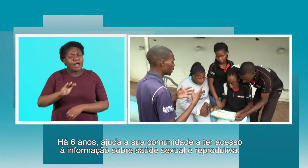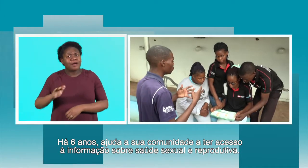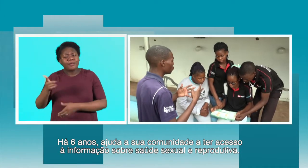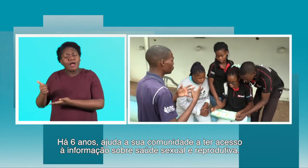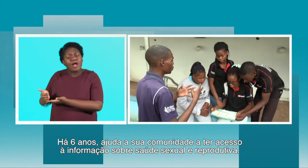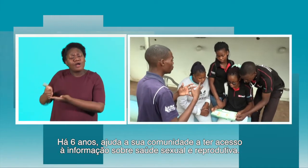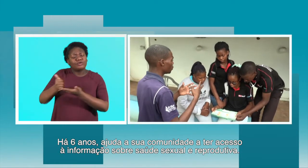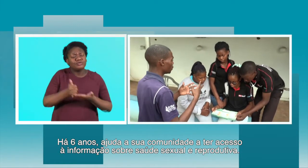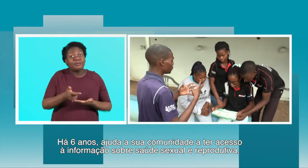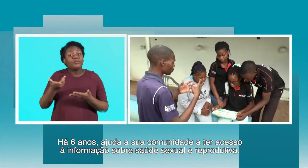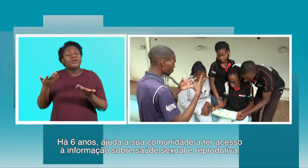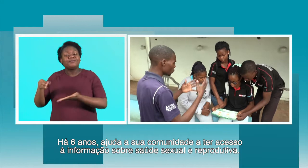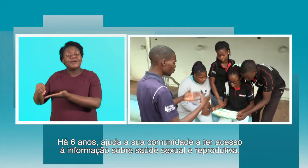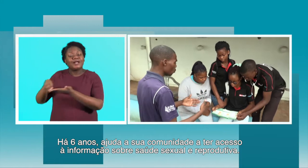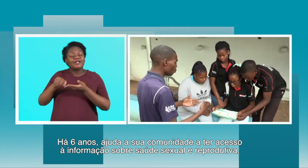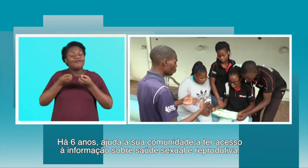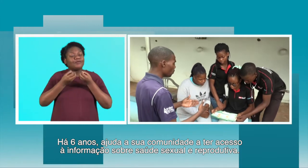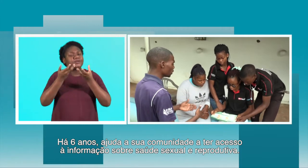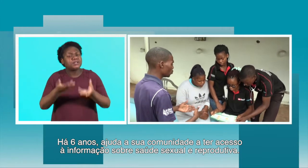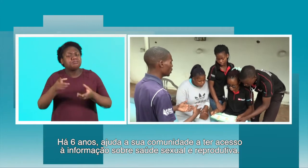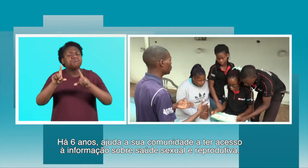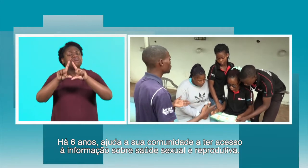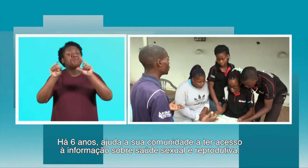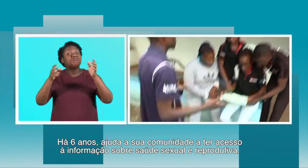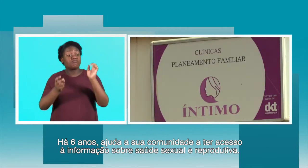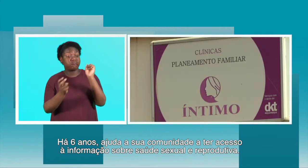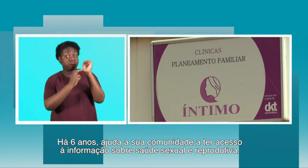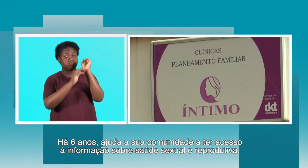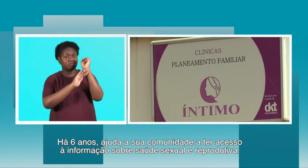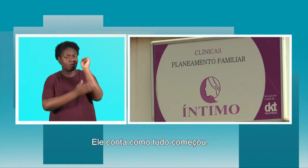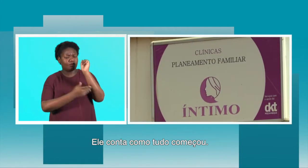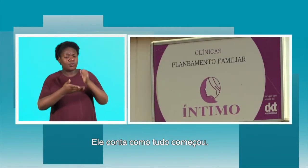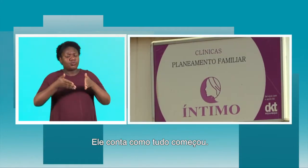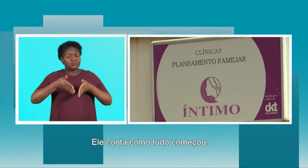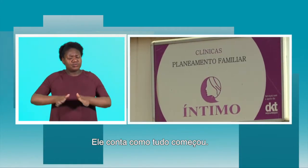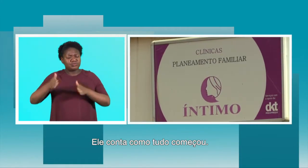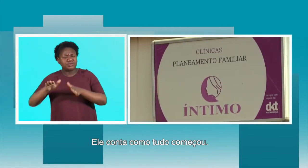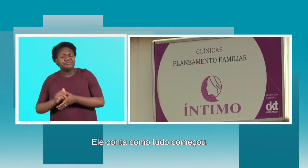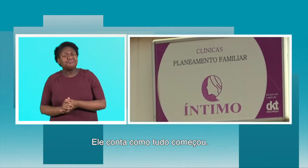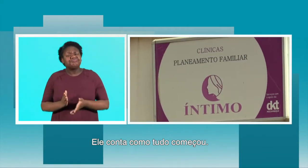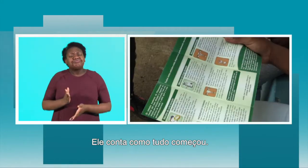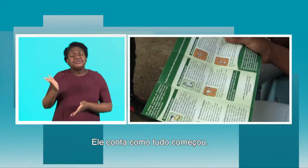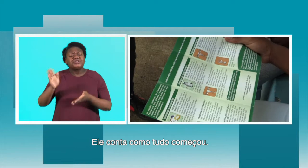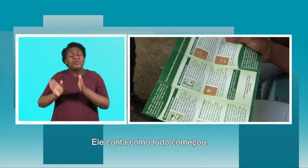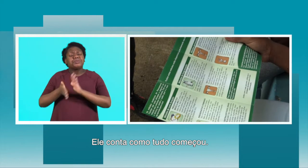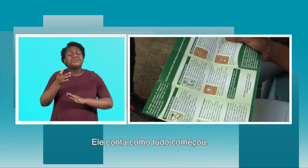comunidade a ter acesso a informação sobre saúde sexual e reprodutiva. Ele conta como tudo começou.